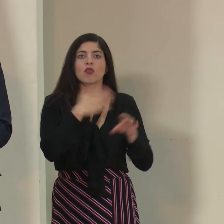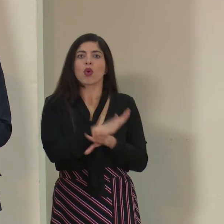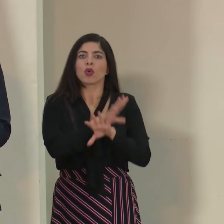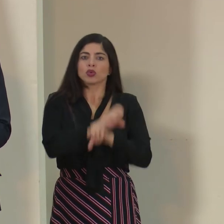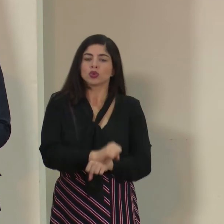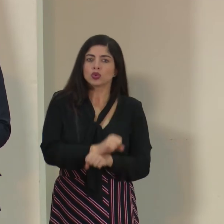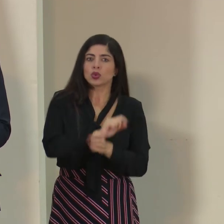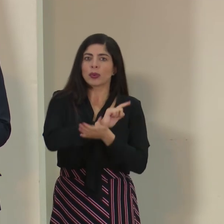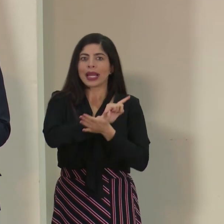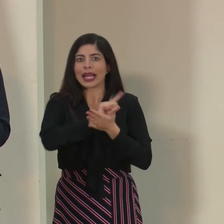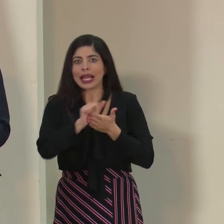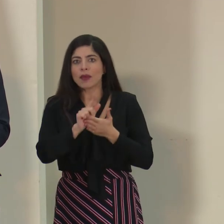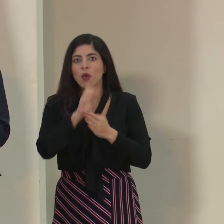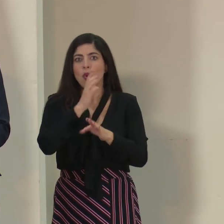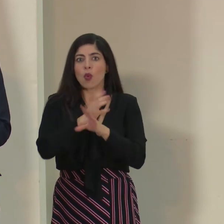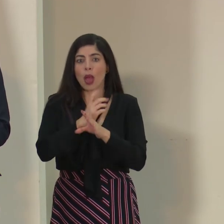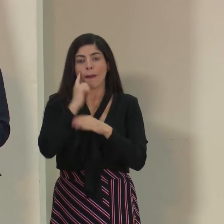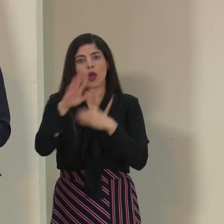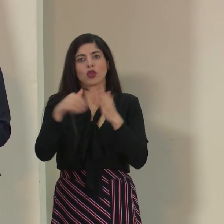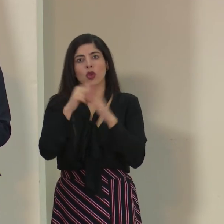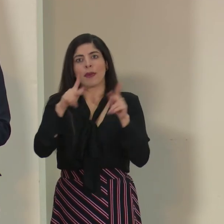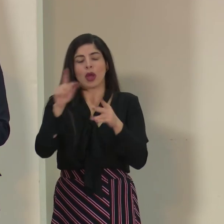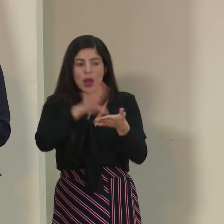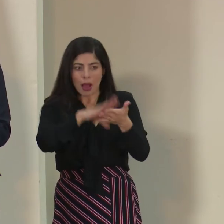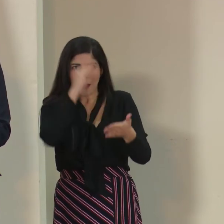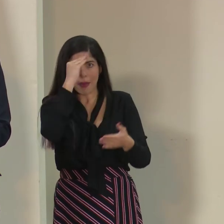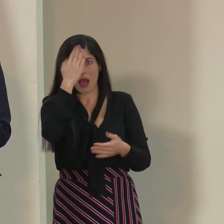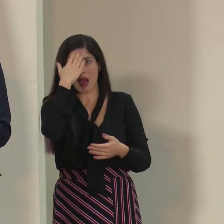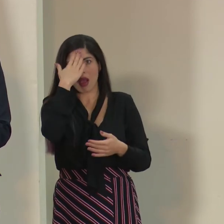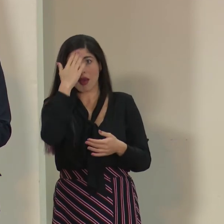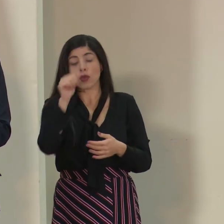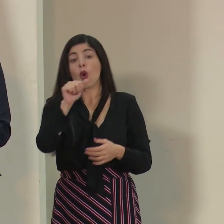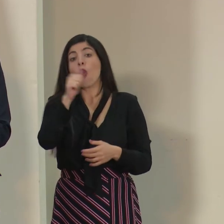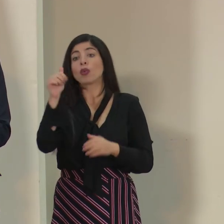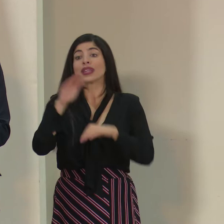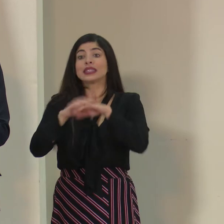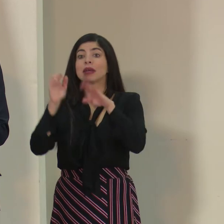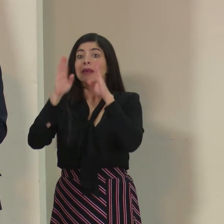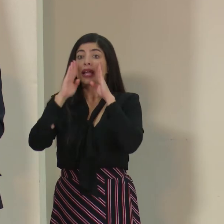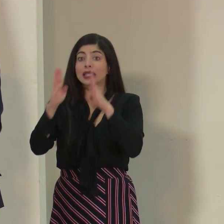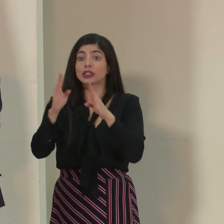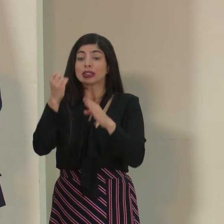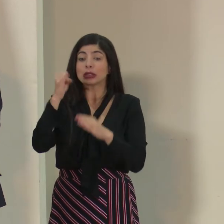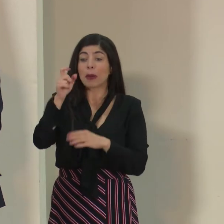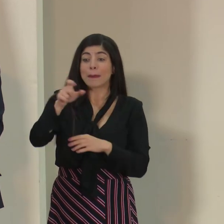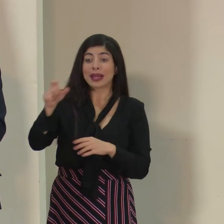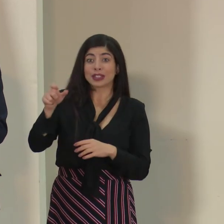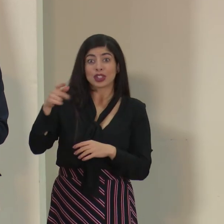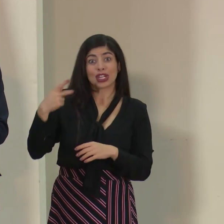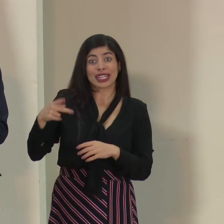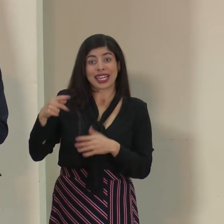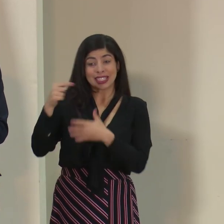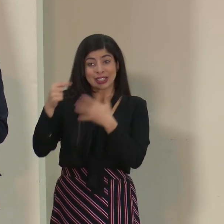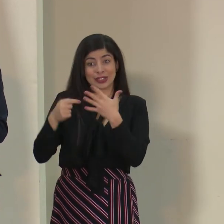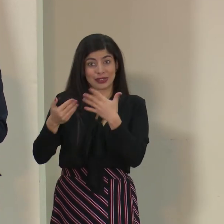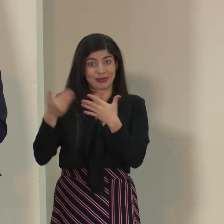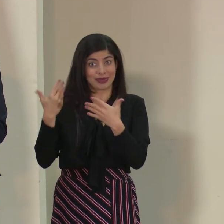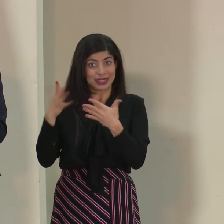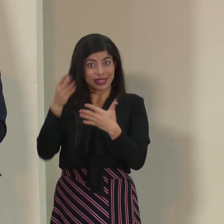autocuidado al resto de la población. Otra de las cosas que hemos llamado la atención es las personas que tienen esos factores de riesgo que ya mencioné,